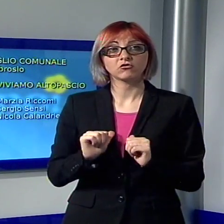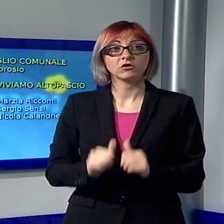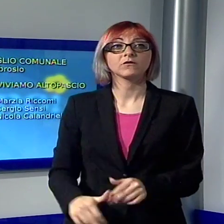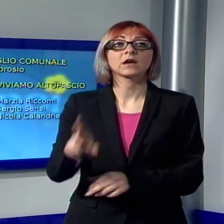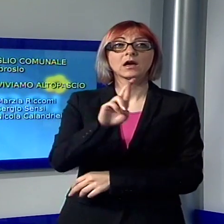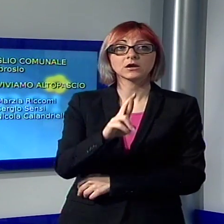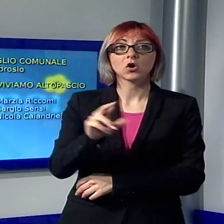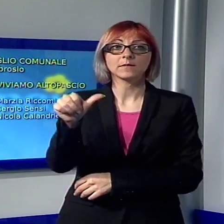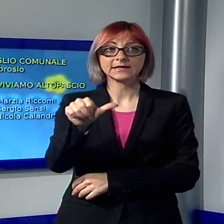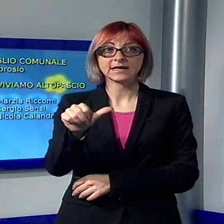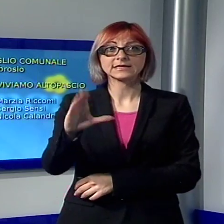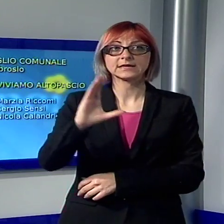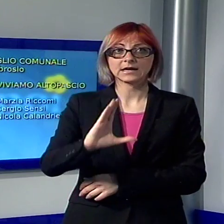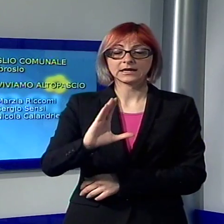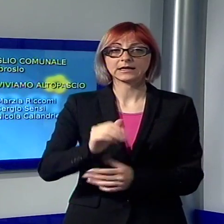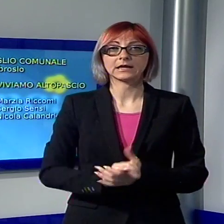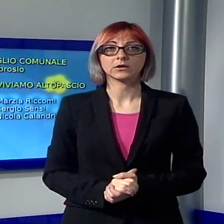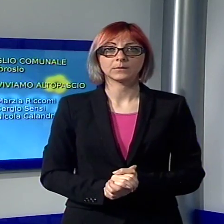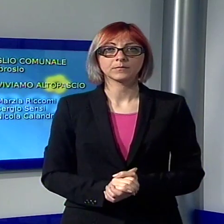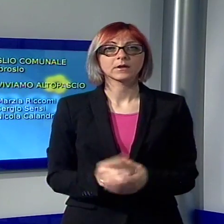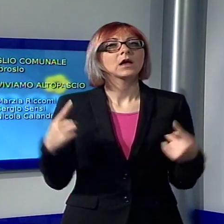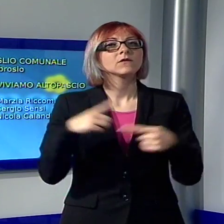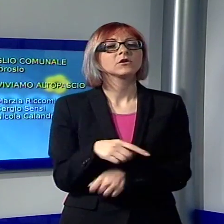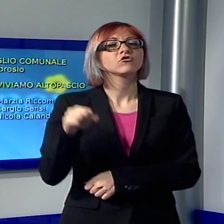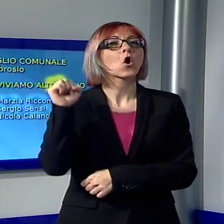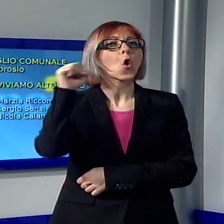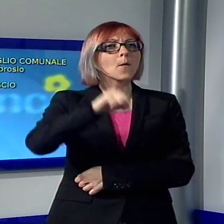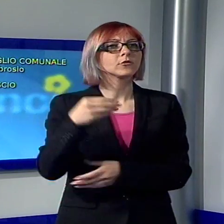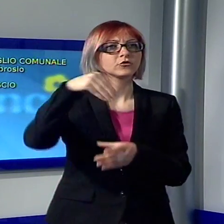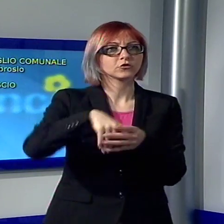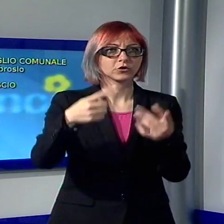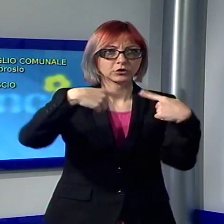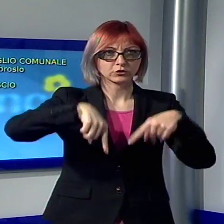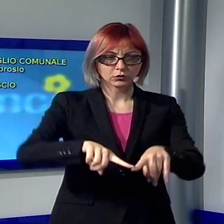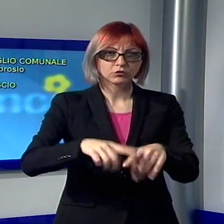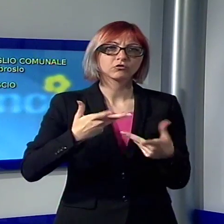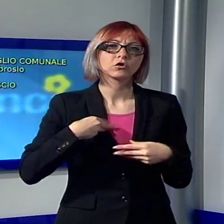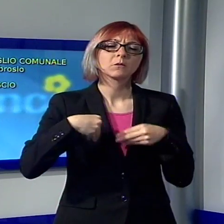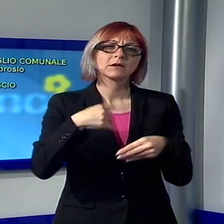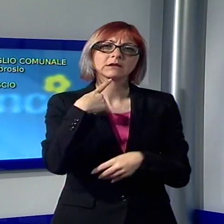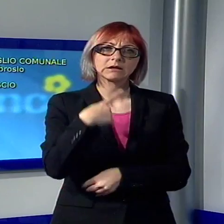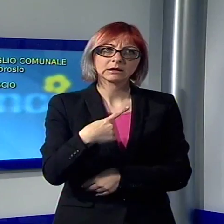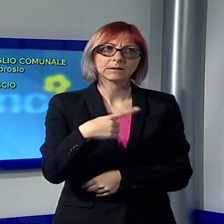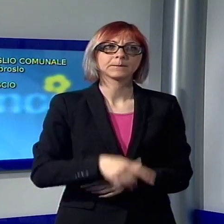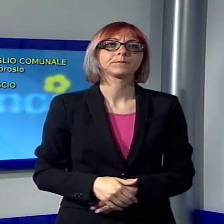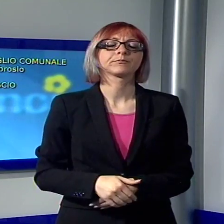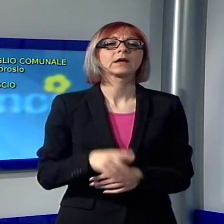Nicola Calandriello. Per l'opposizione entrano in Consiglio, oltre a Fagni, per la lista insieme per Alto Pascio, Maurizio